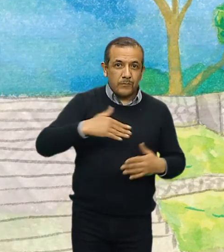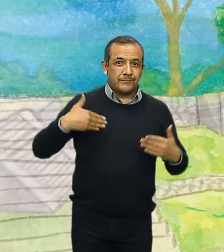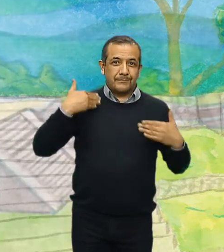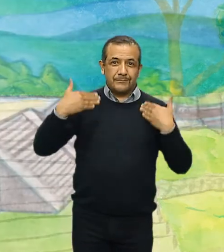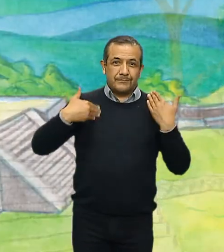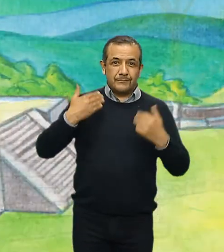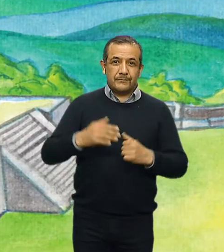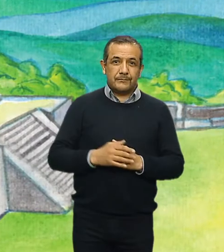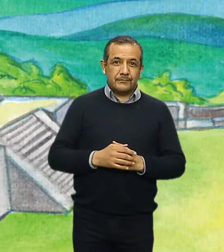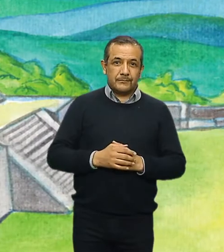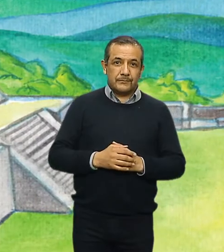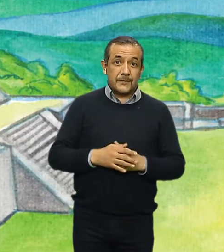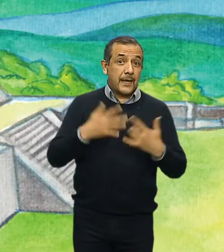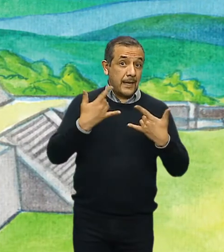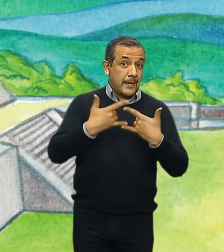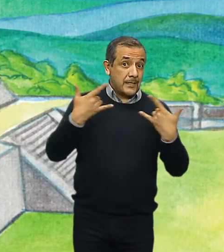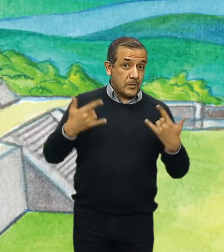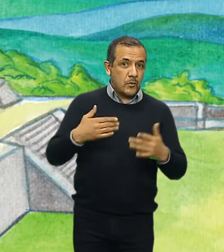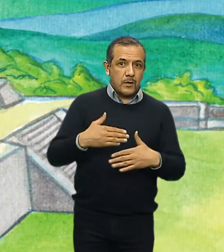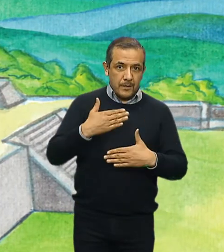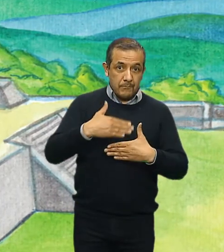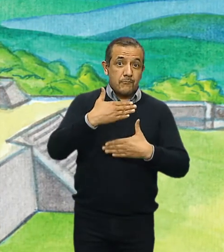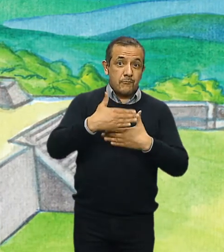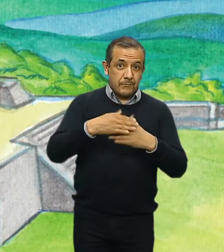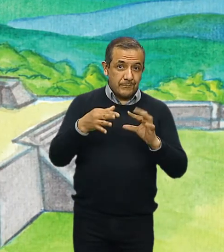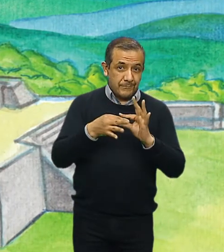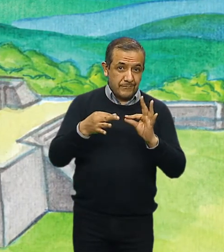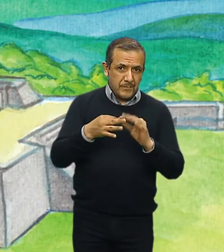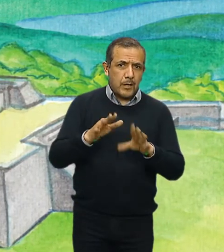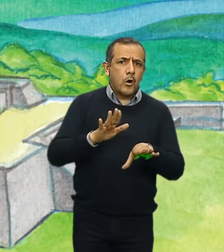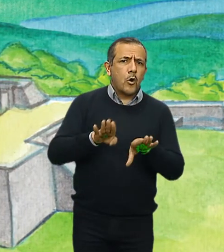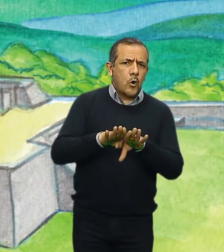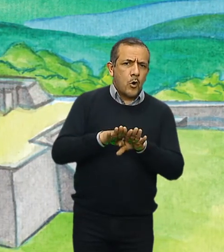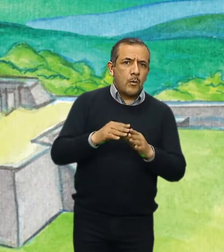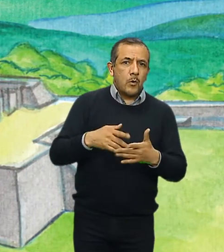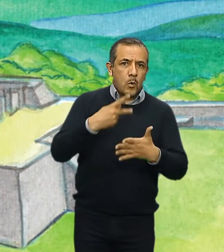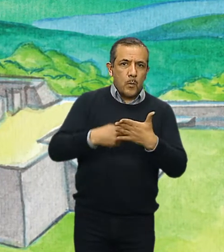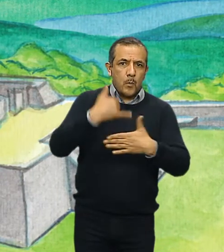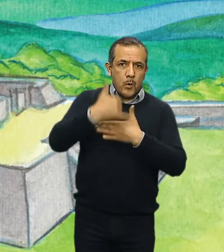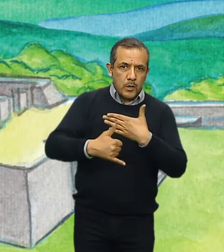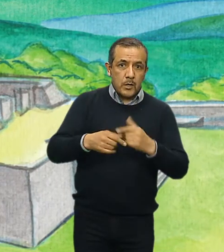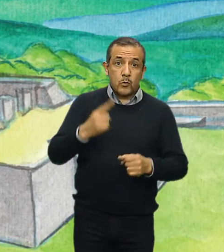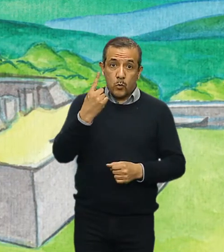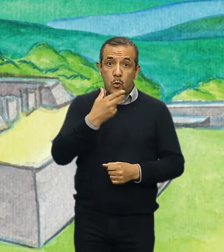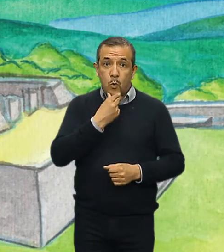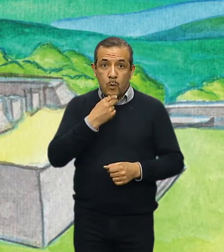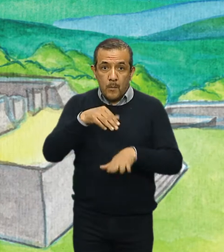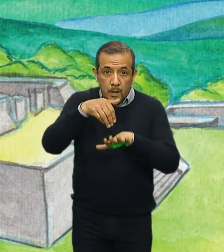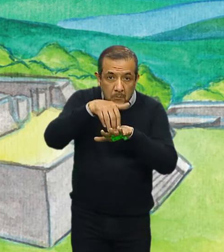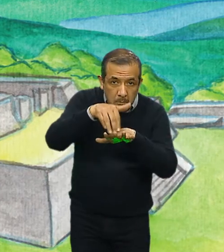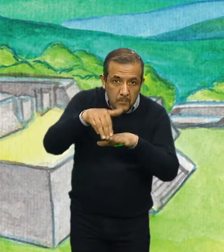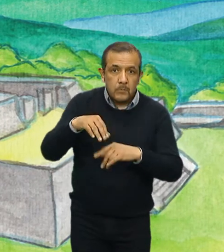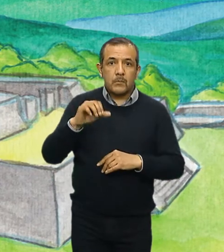De ahí que la historia que te vamos a contar surge de un proyecto impulsado por el arqueólogo Antonio Huitrón,